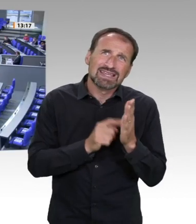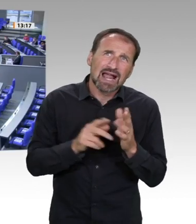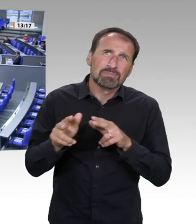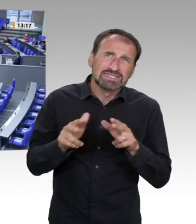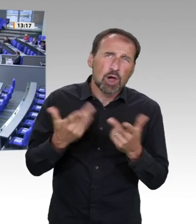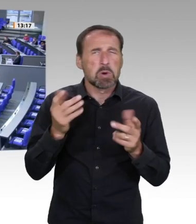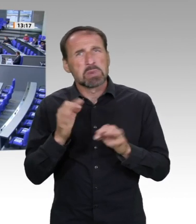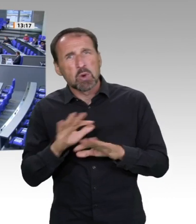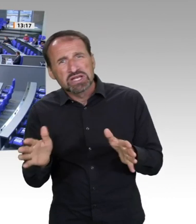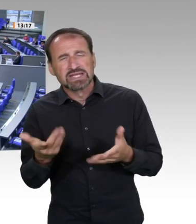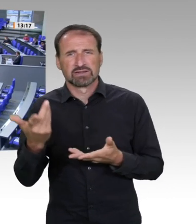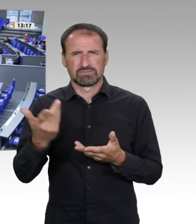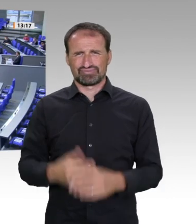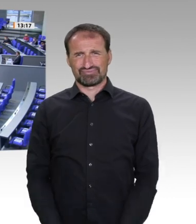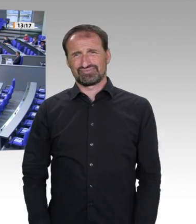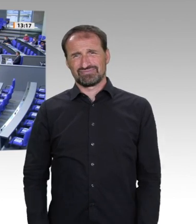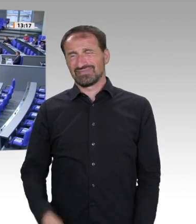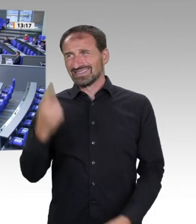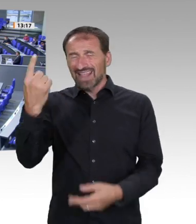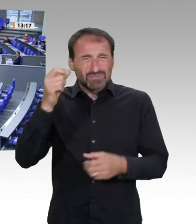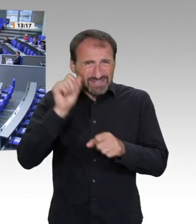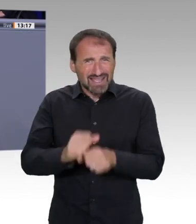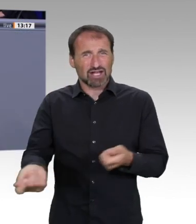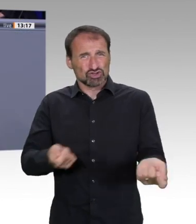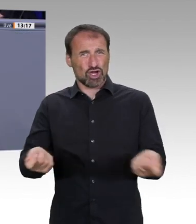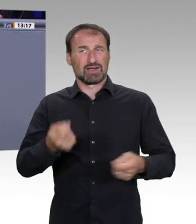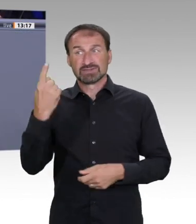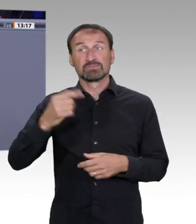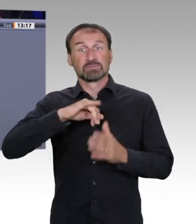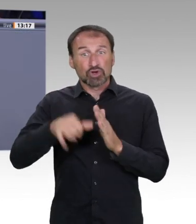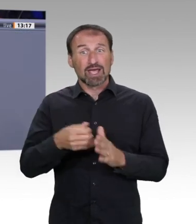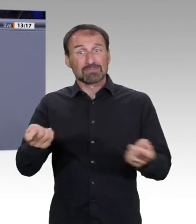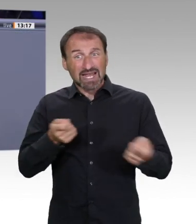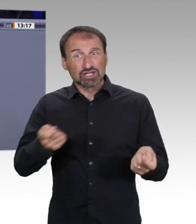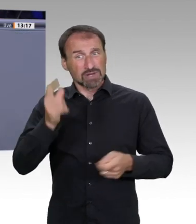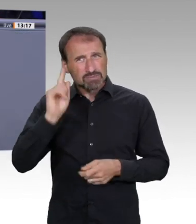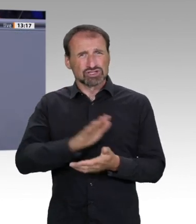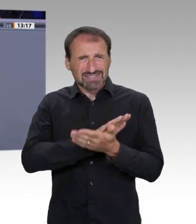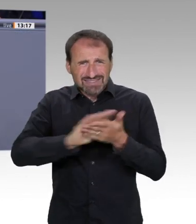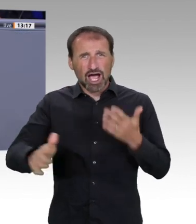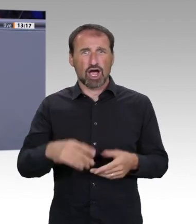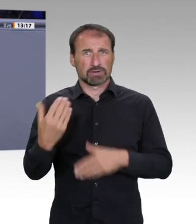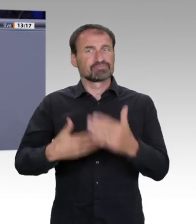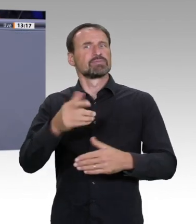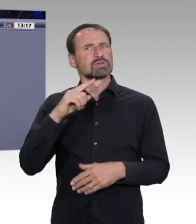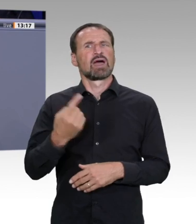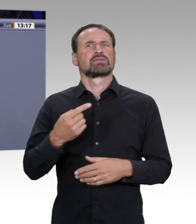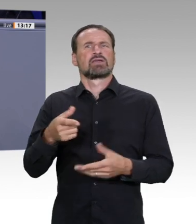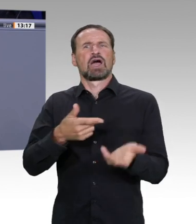Aber weil wir nicht nur kritisieren, sondern auch zeigen wollen, wie es besser geht, legen wir von der AfD heute drei praktische Anträge vor, bei denen wir das Thema